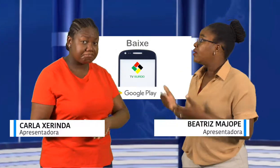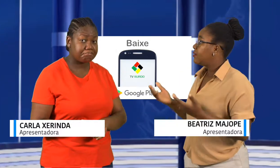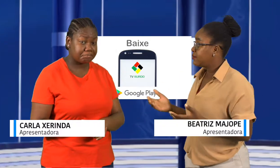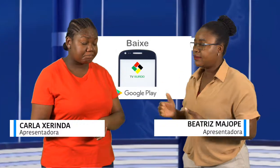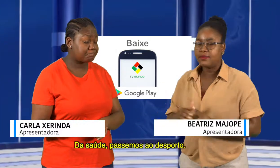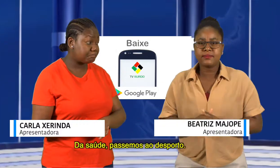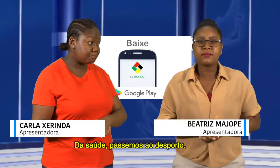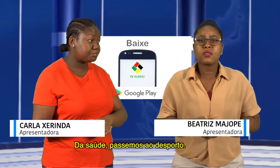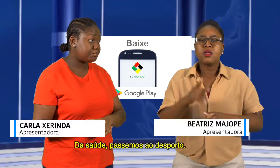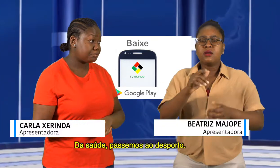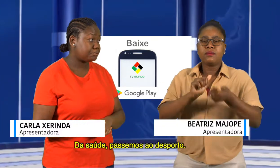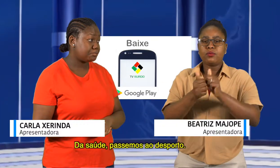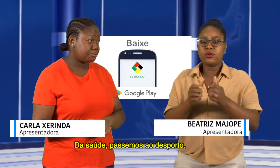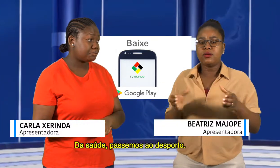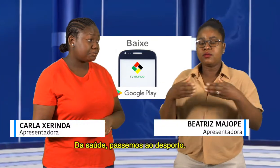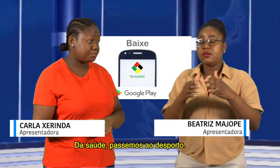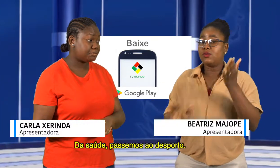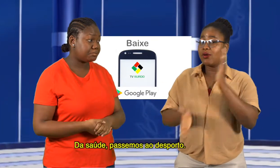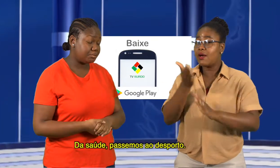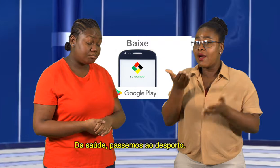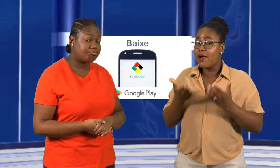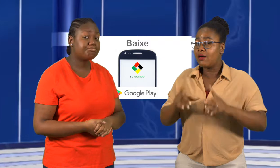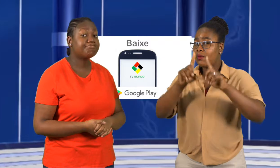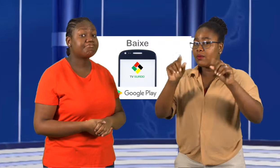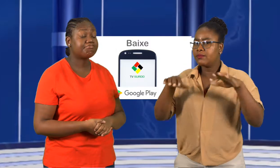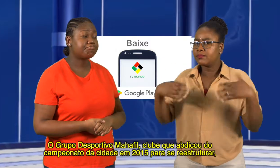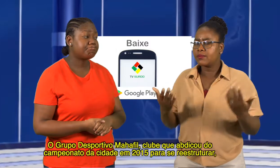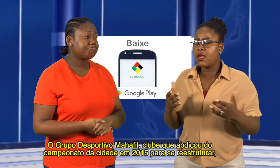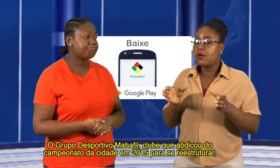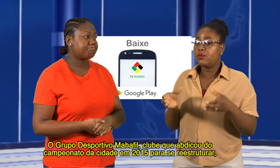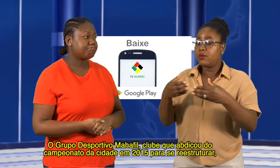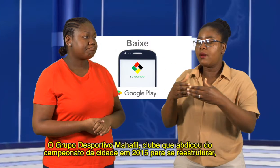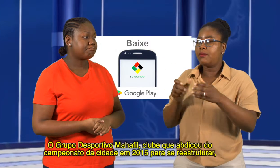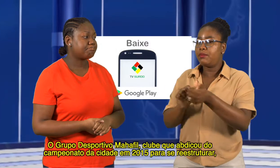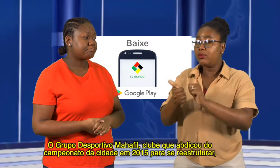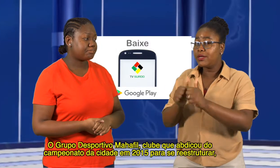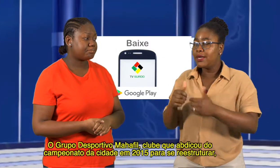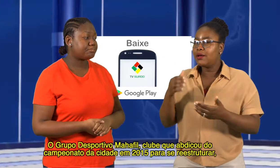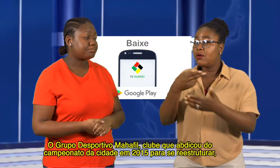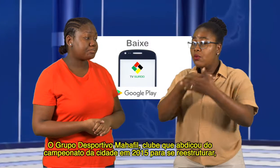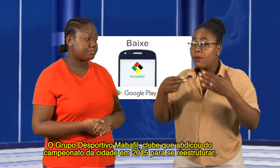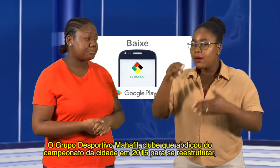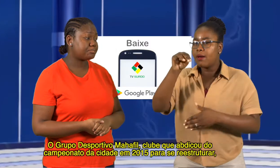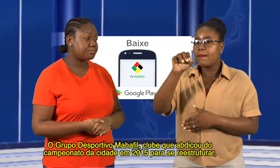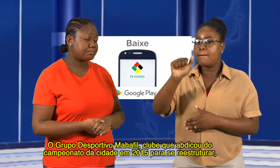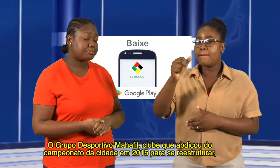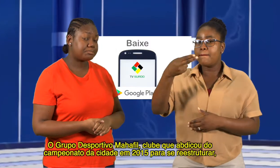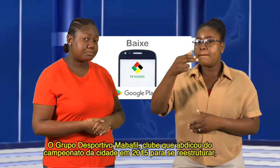Da saúde, passamos ao desporto. O grupo desportivo Maafil, clube que abdicou do